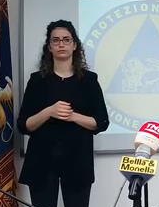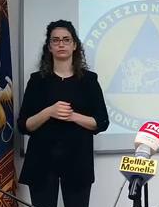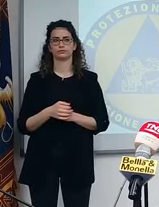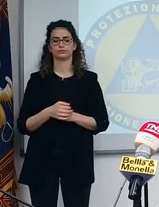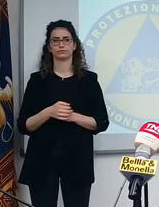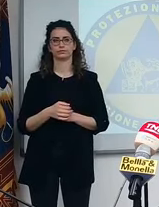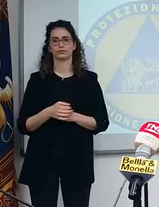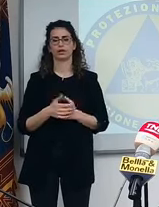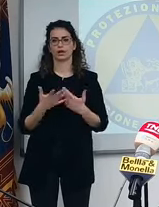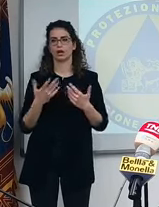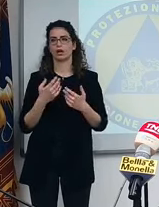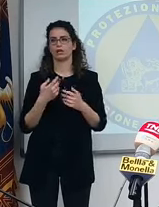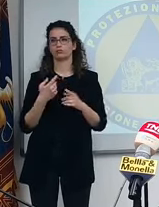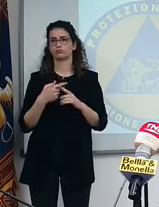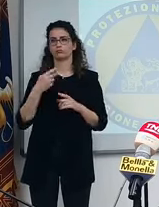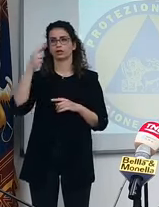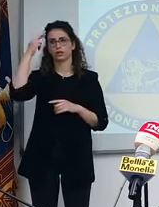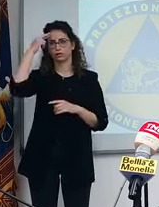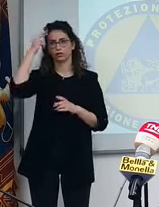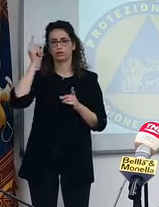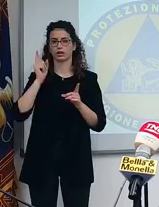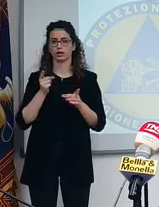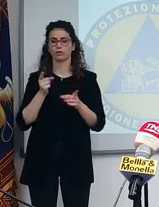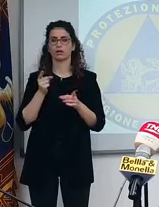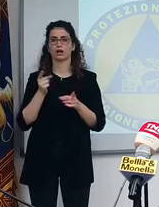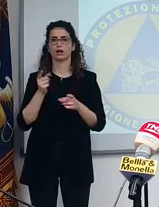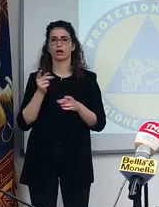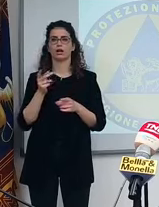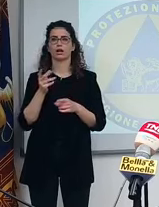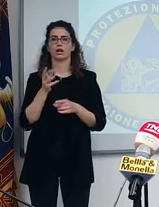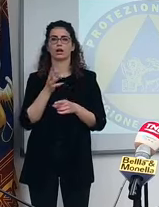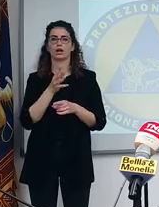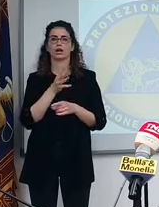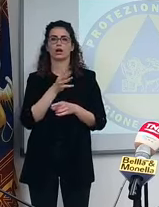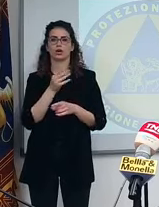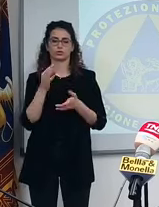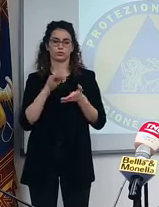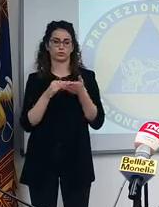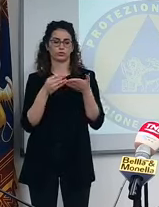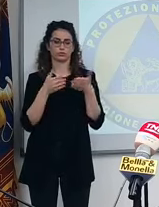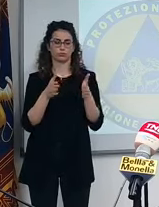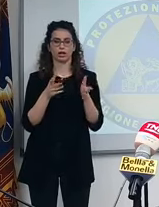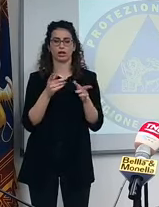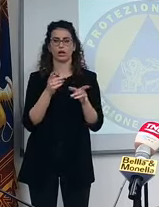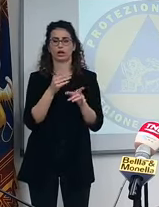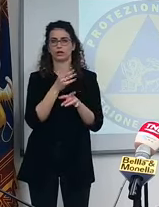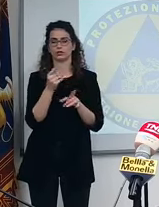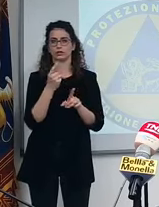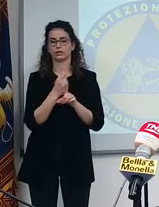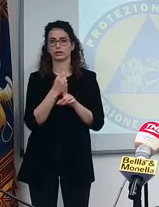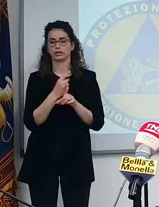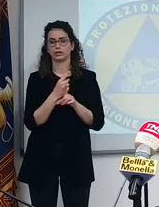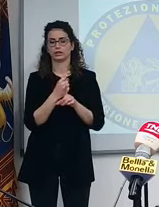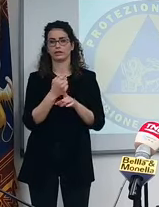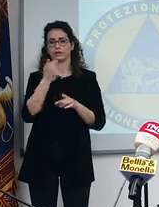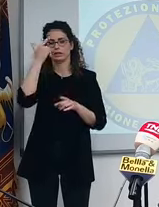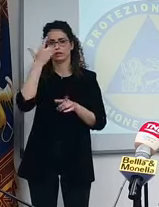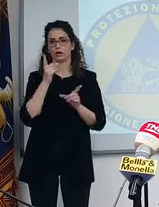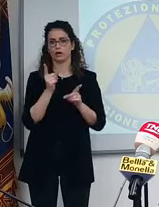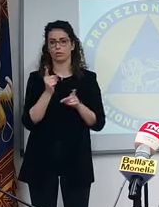Sì, è bene ricordare che tutti siamo per l'apertura della scuola, ma tutti dobbiamo avere coscienza che la circolazione del virus aumenta.